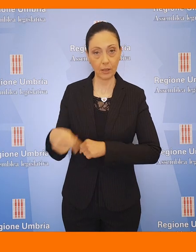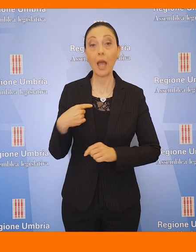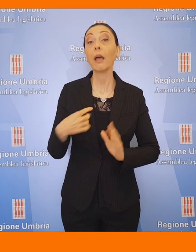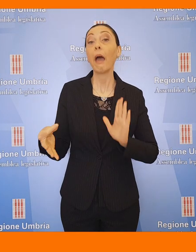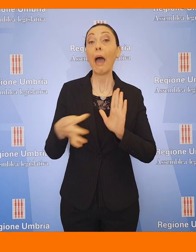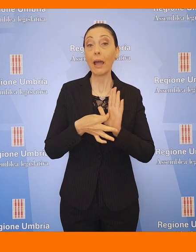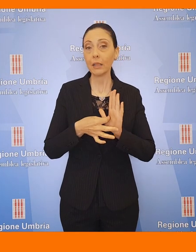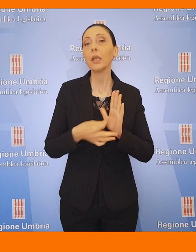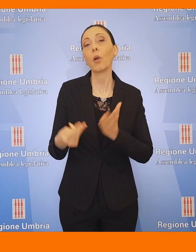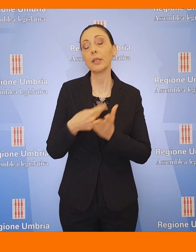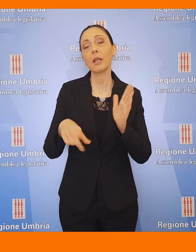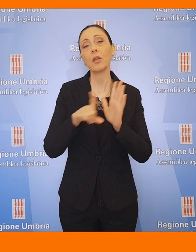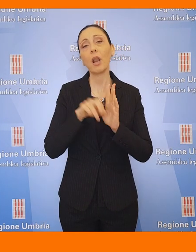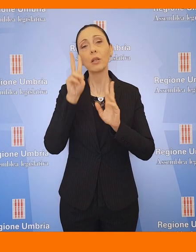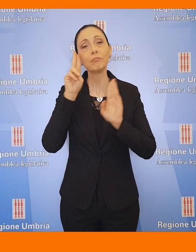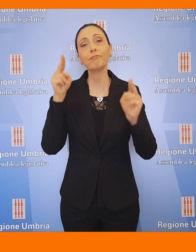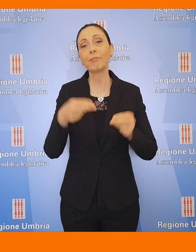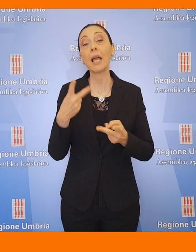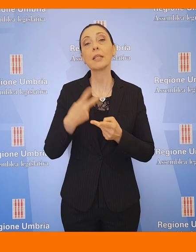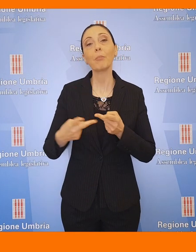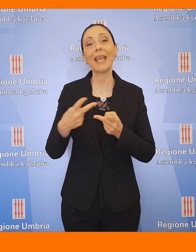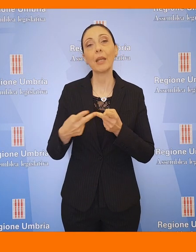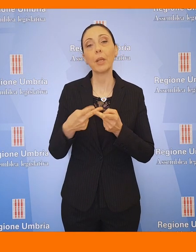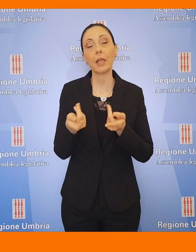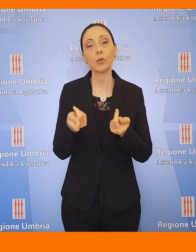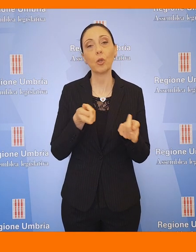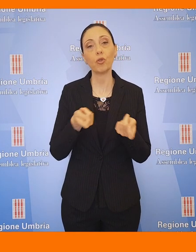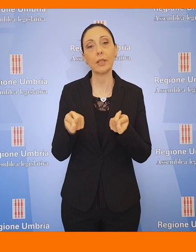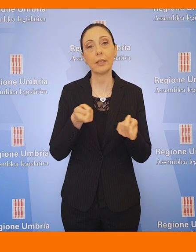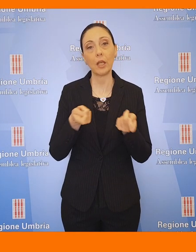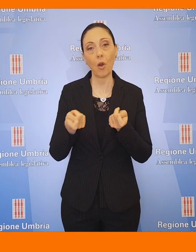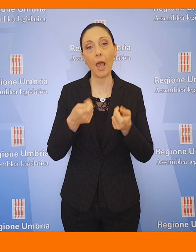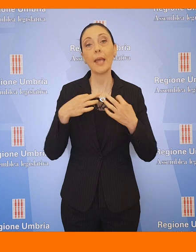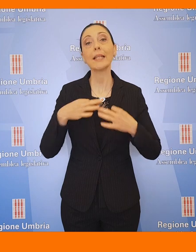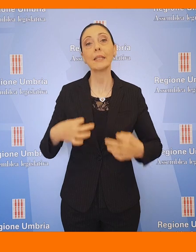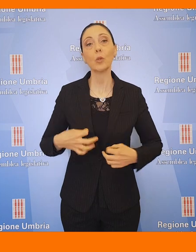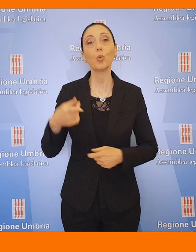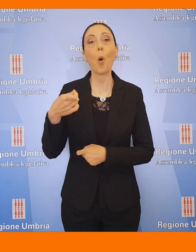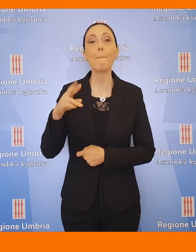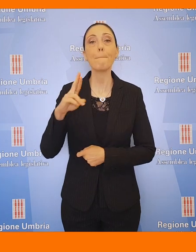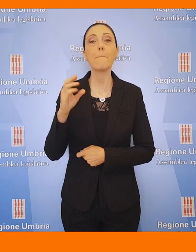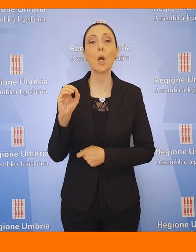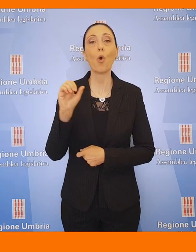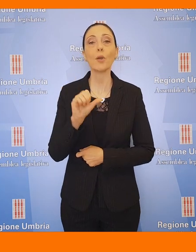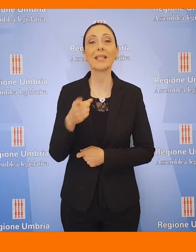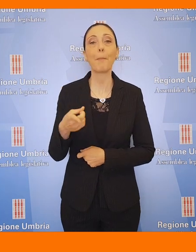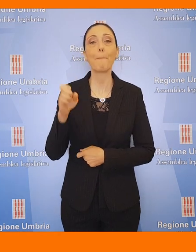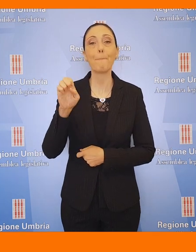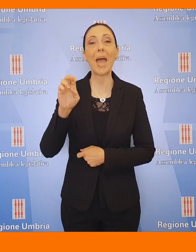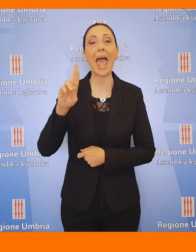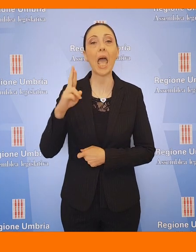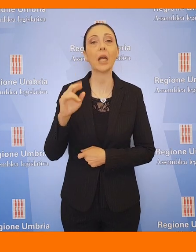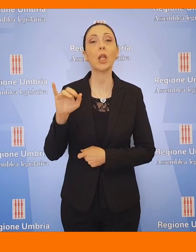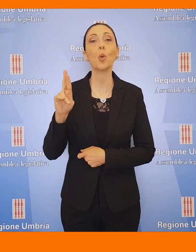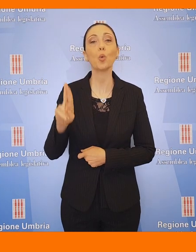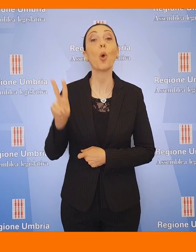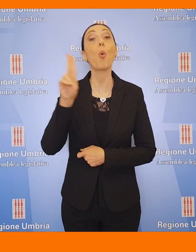disegno di legge riguarda specificamente la sperimentazione gestionale dell'Istituto Prosperius di Umbertide.